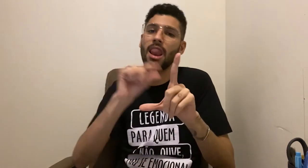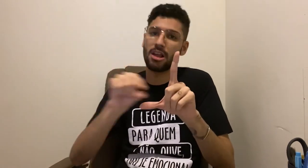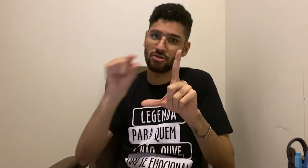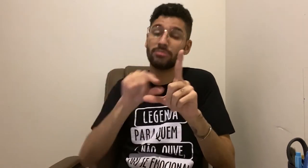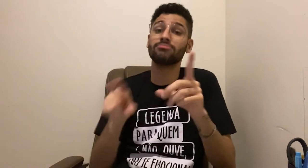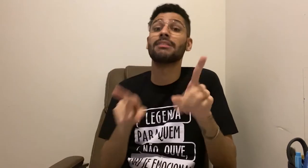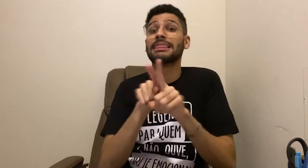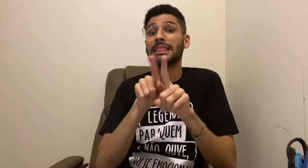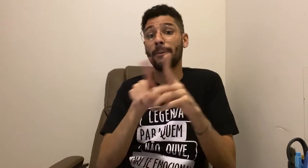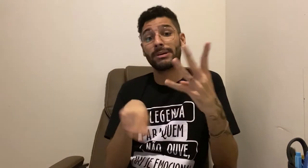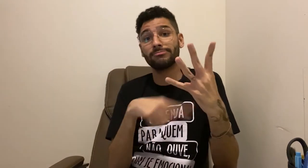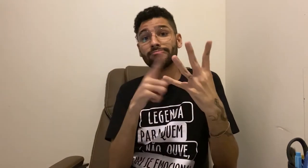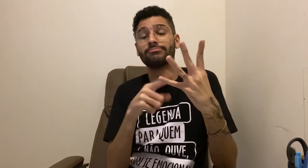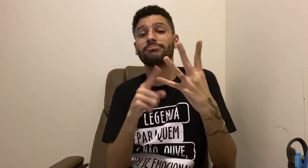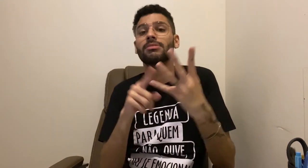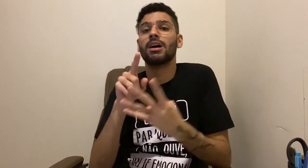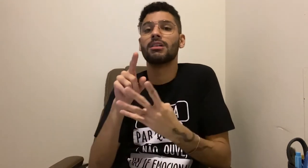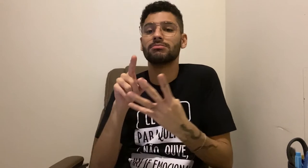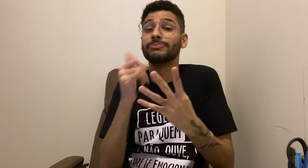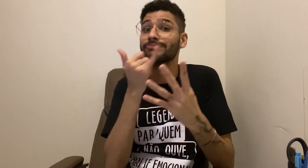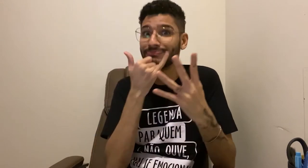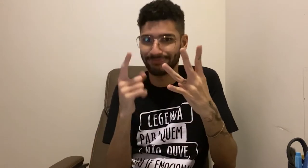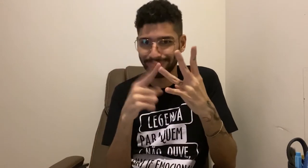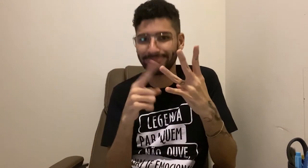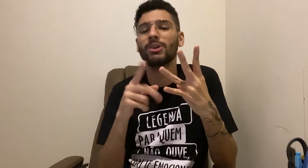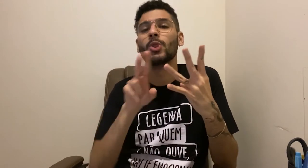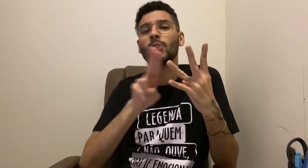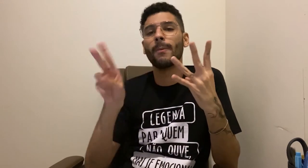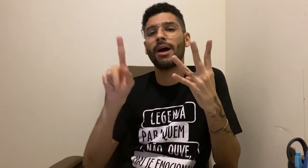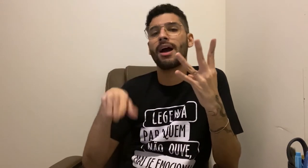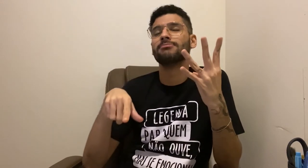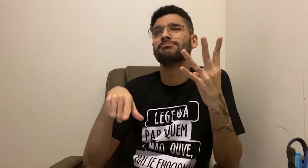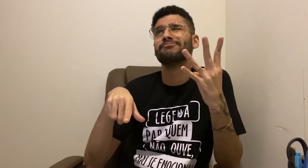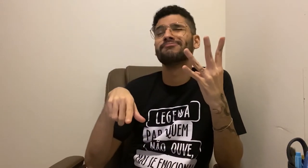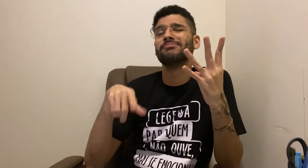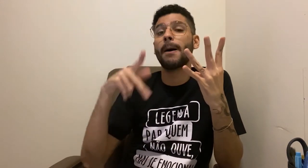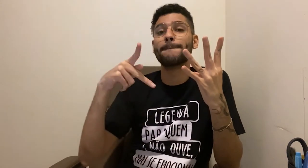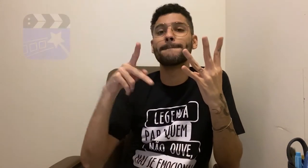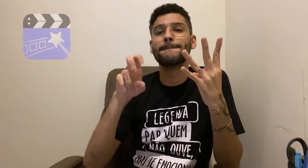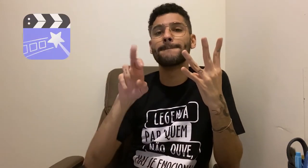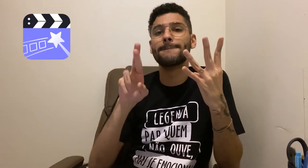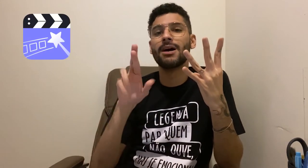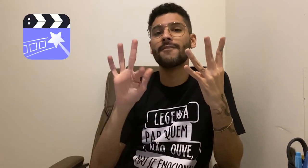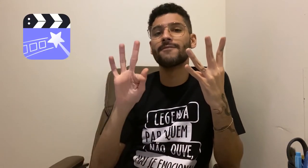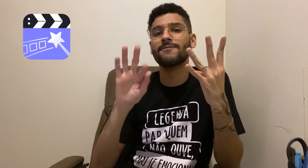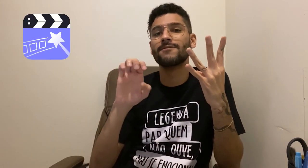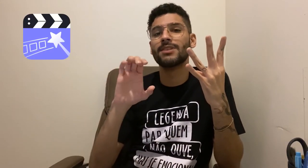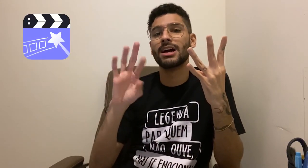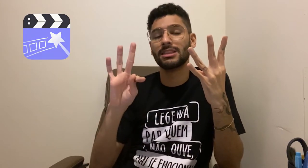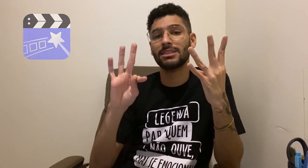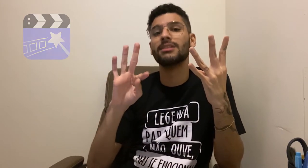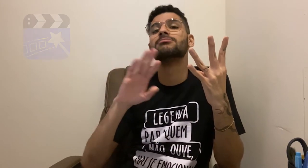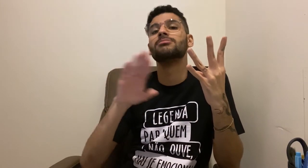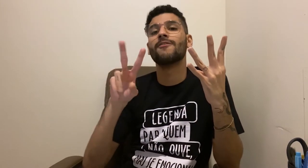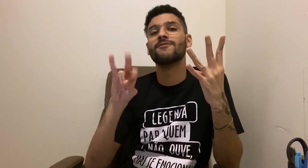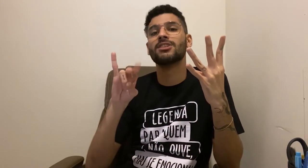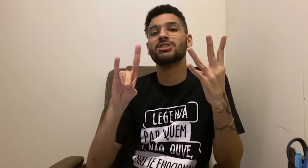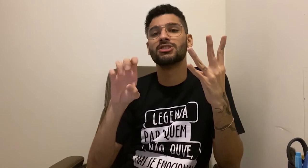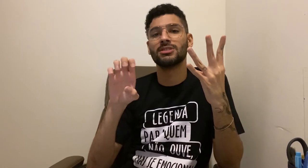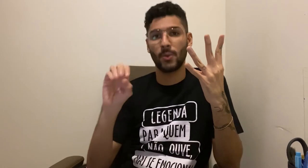o Perfect Desculpa O terceiro é o Perfect Video E o quarto